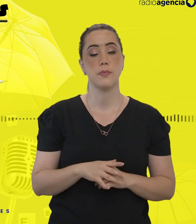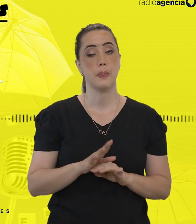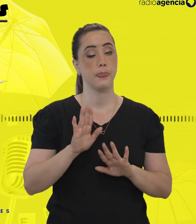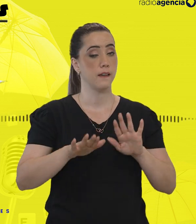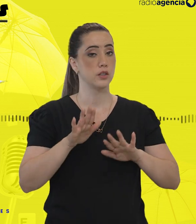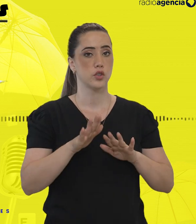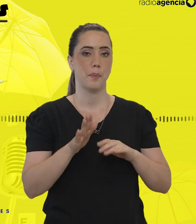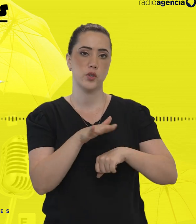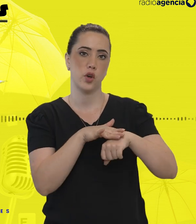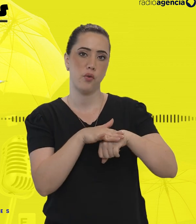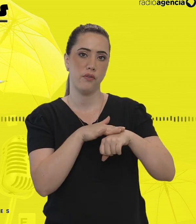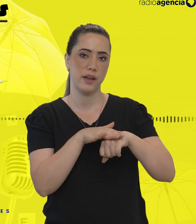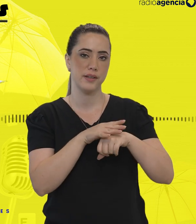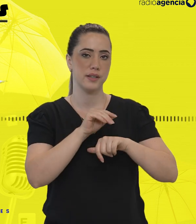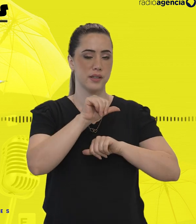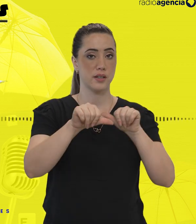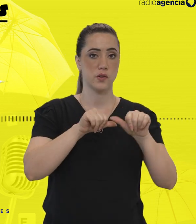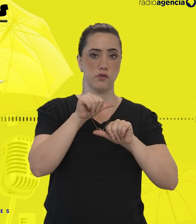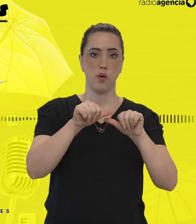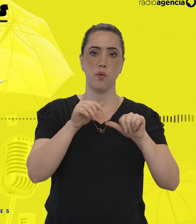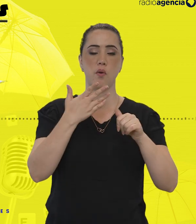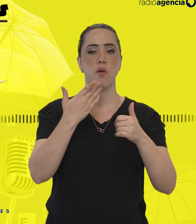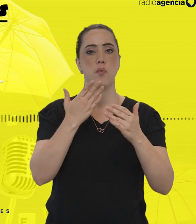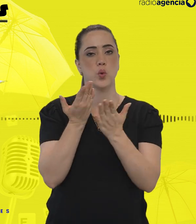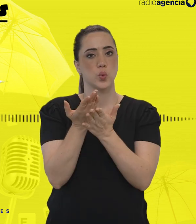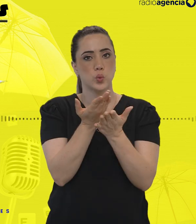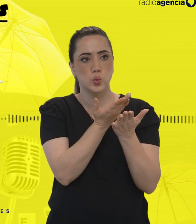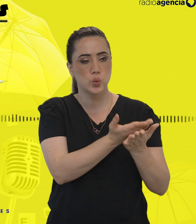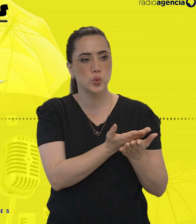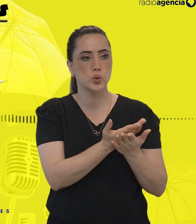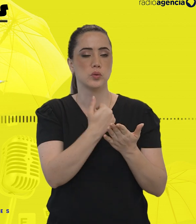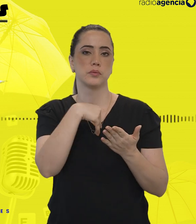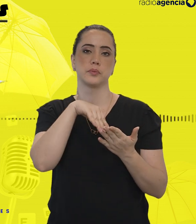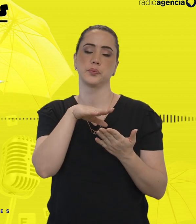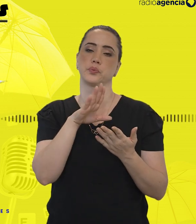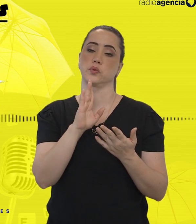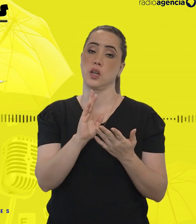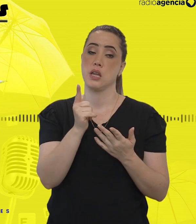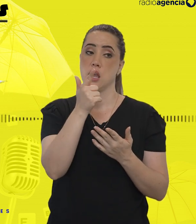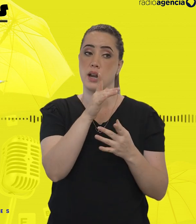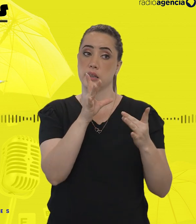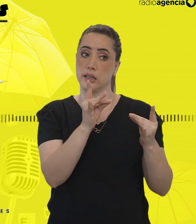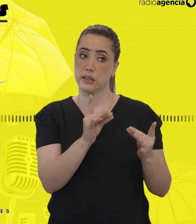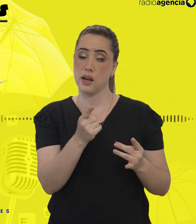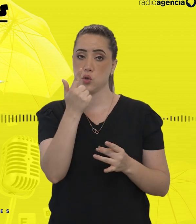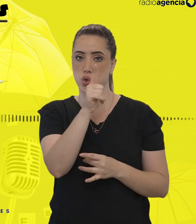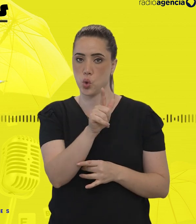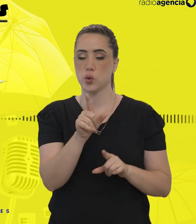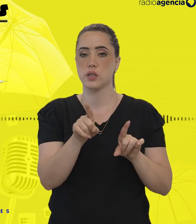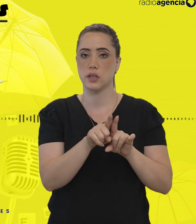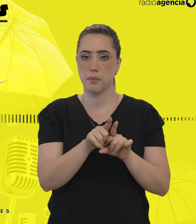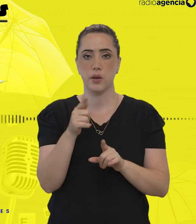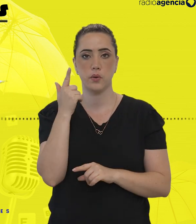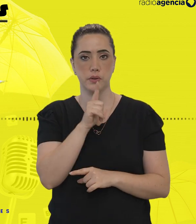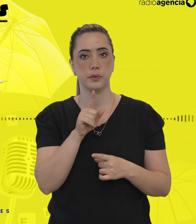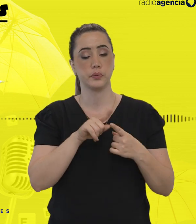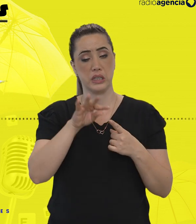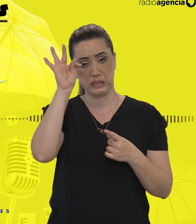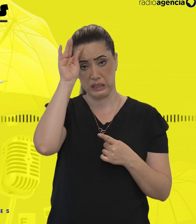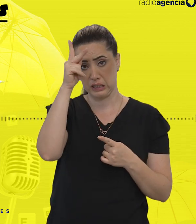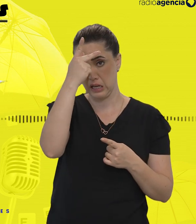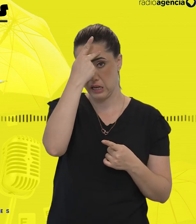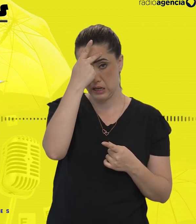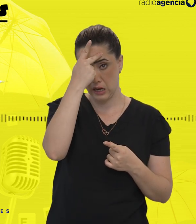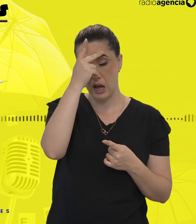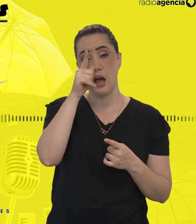interativa do que a do telecurso. E a Jéssica foi trazendo detalhes sobre outros diagnósticos que também tinha recebido, o de TDAH